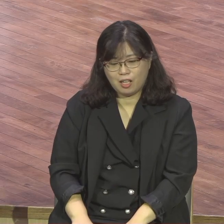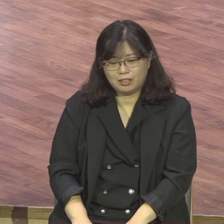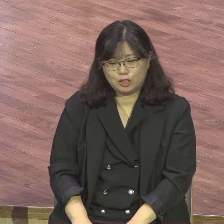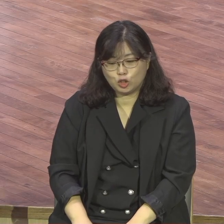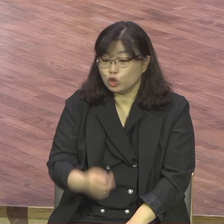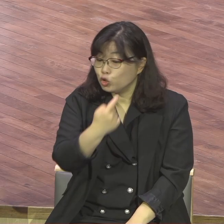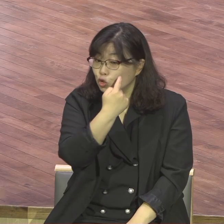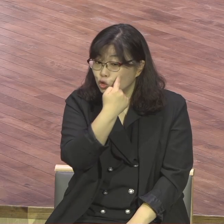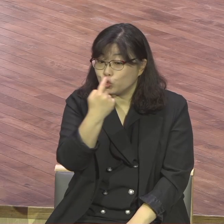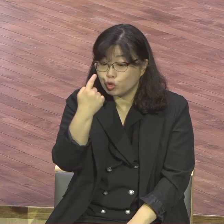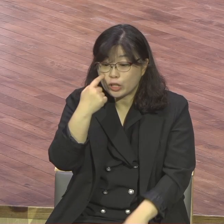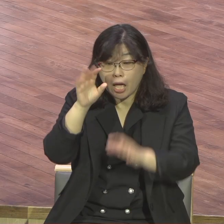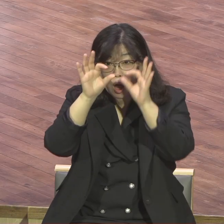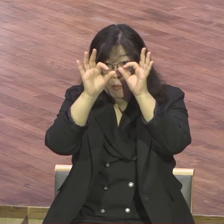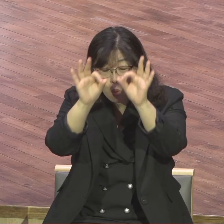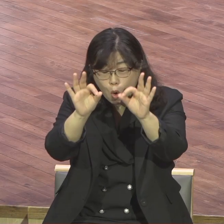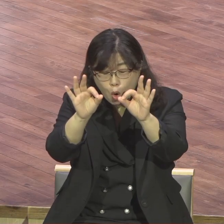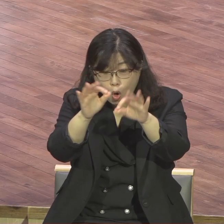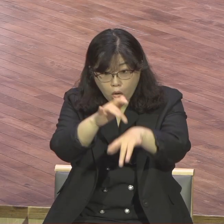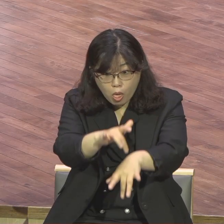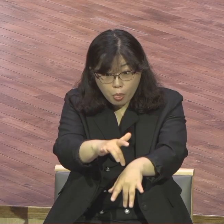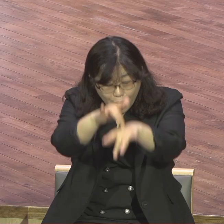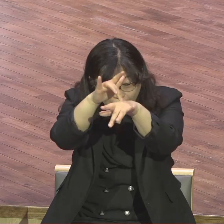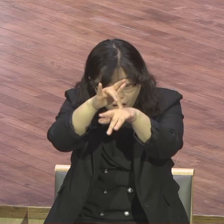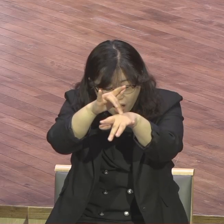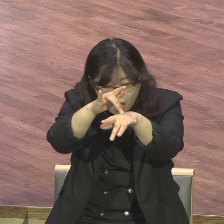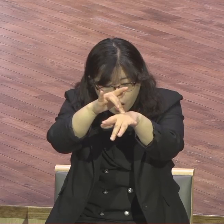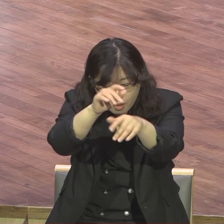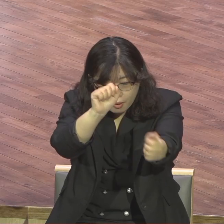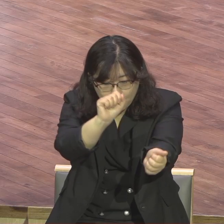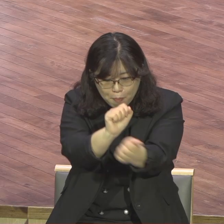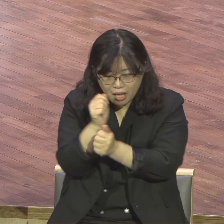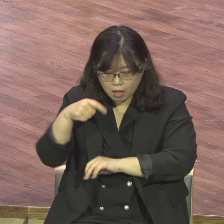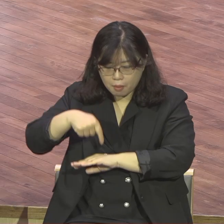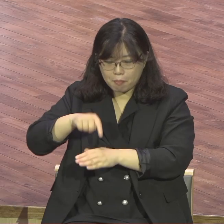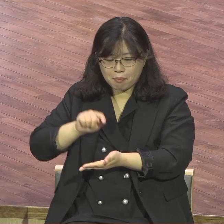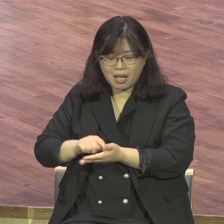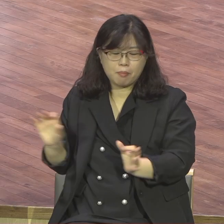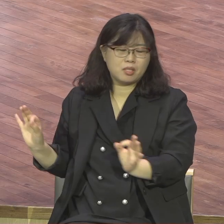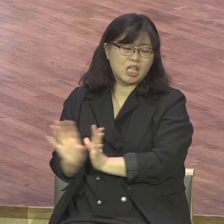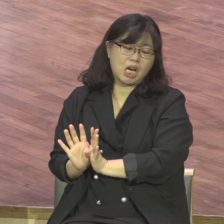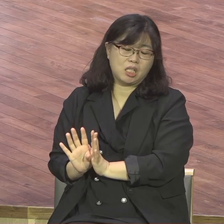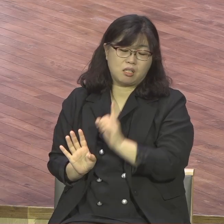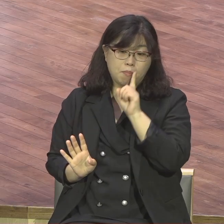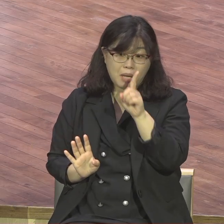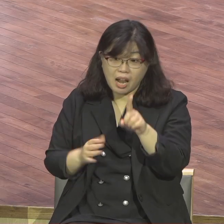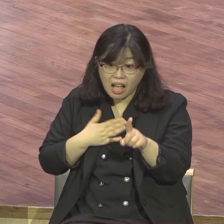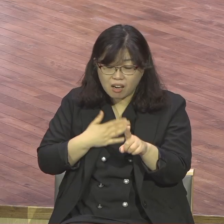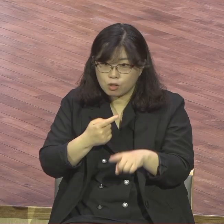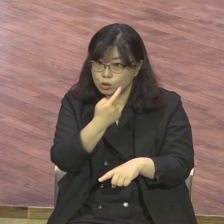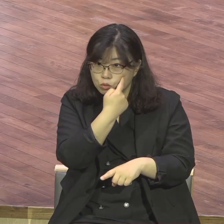마음으로도 멀어지고 곧 잊혀진다 그런 뜻이에요 그런 뜻이죠